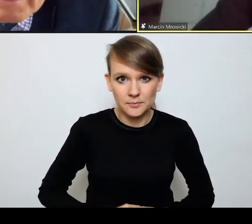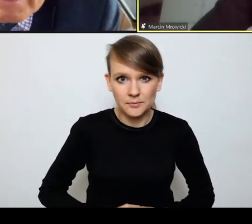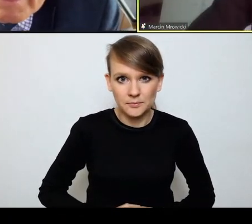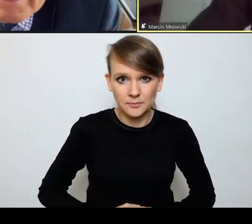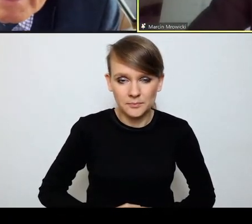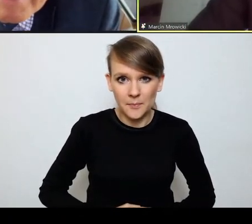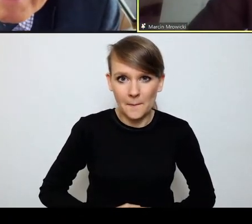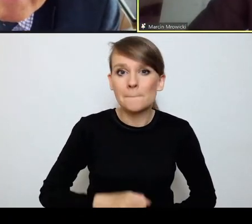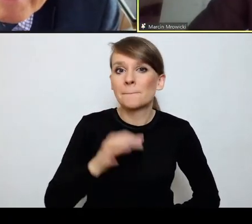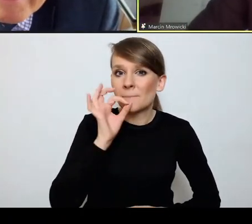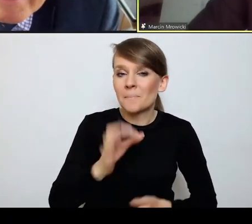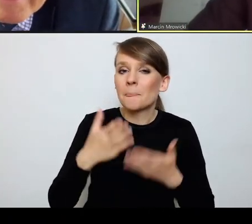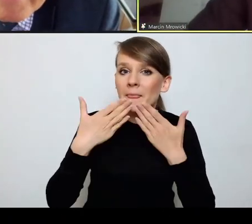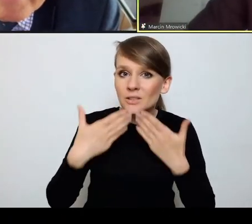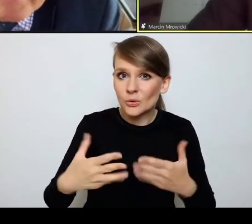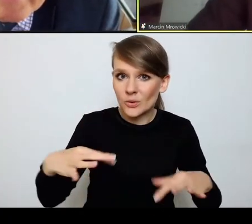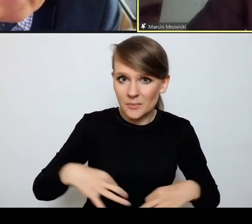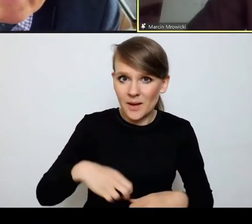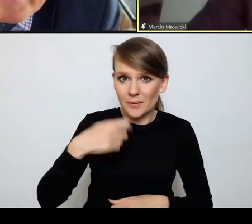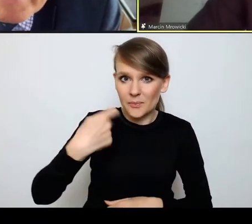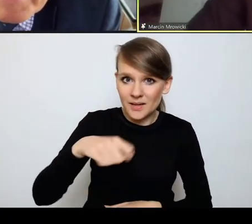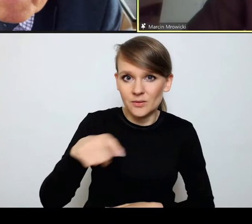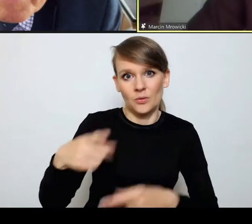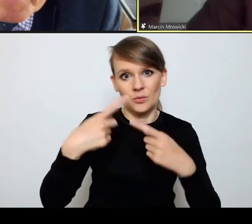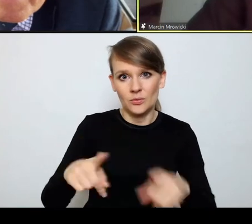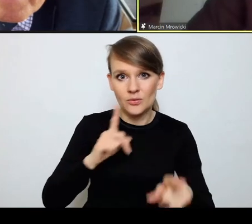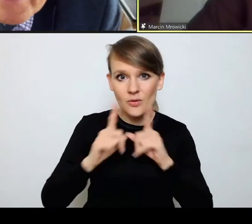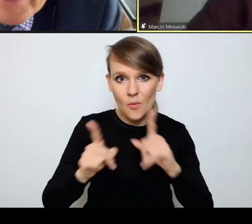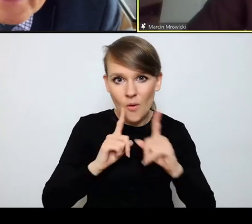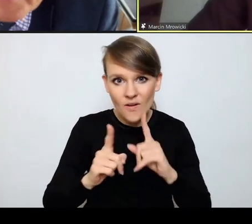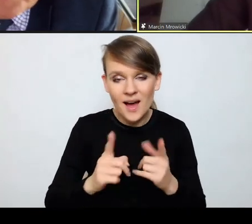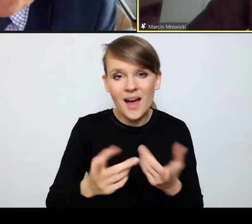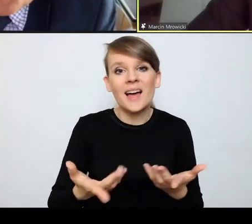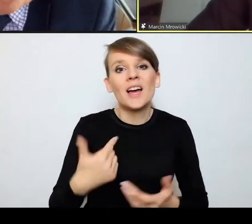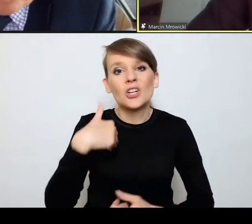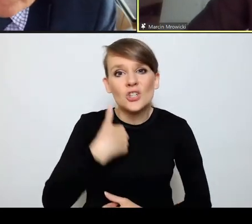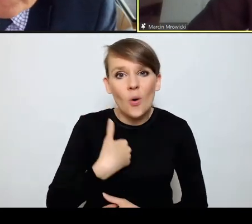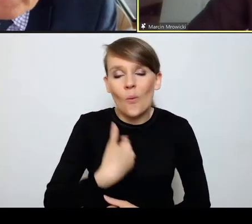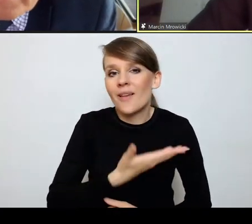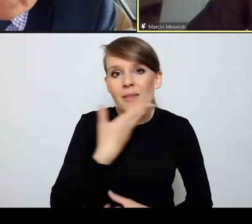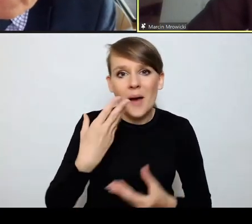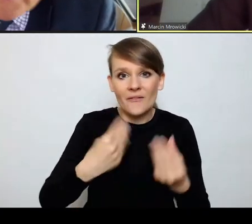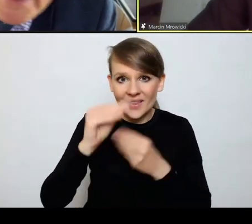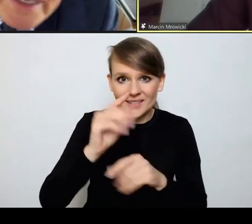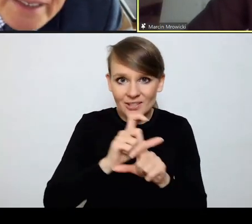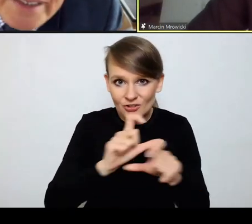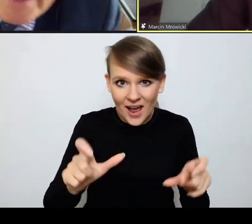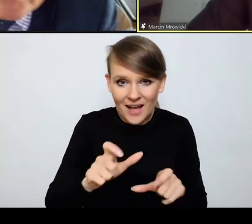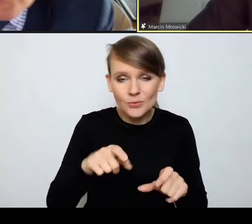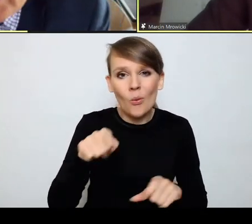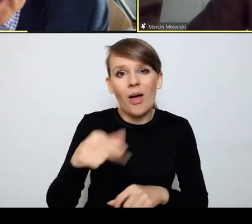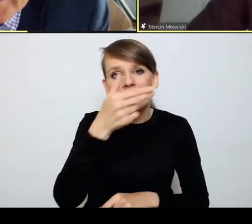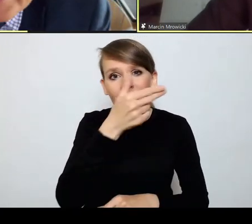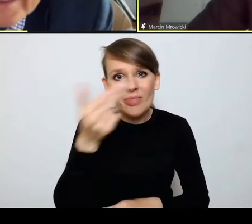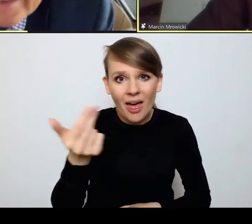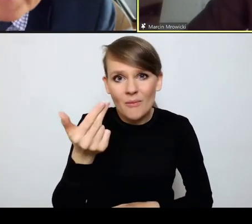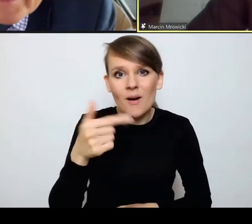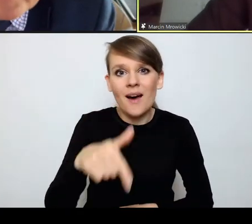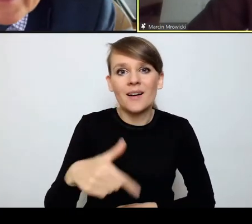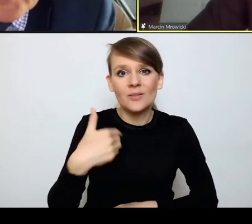Dziękuję bardzo Panie Prezydencie za tą krótką rozmowę. Żałuję, że nie mam więcej czasu, ponieważ tematów, o których mówimy,